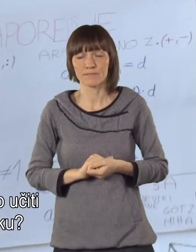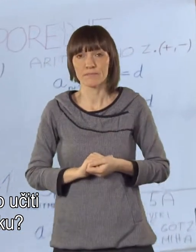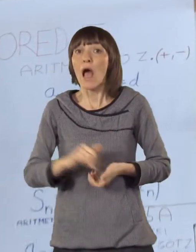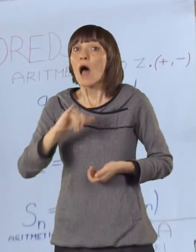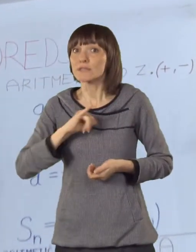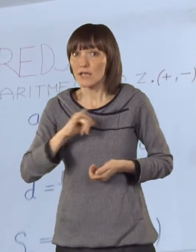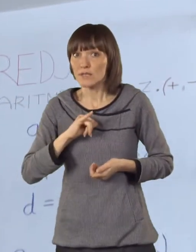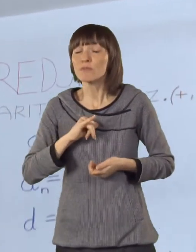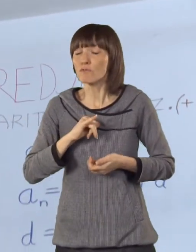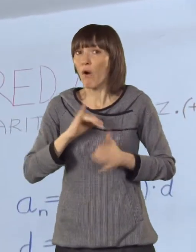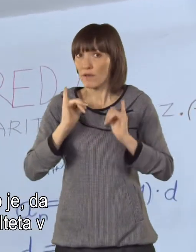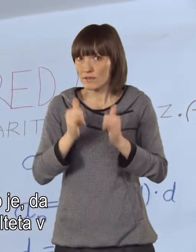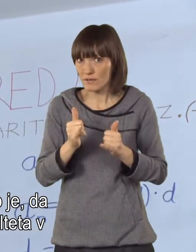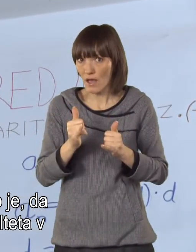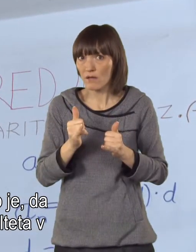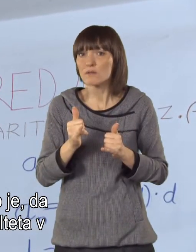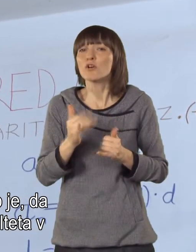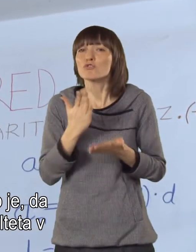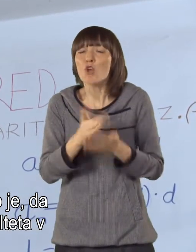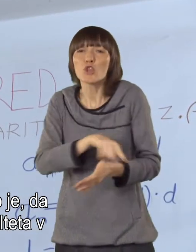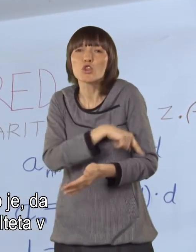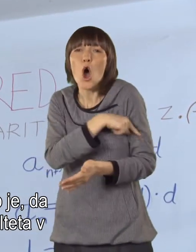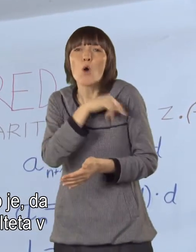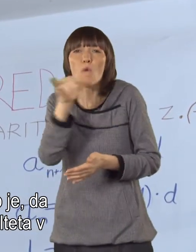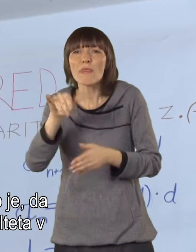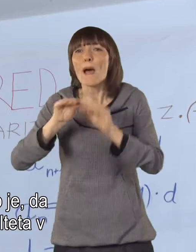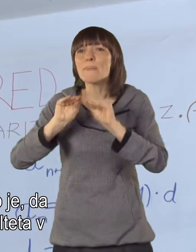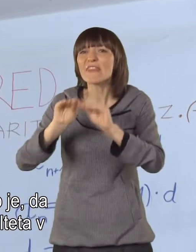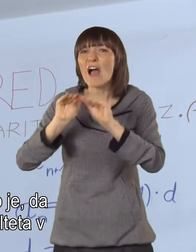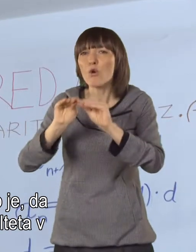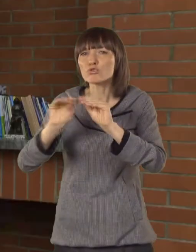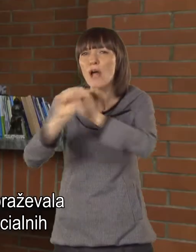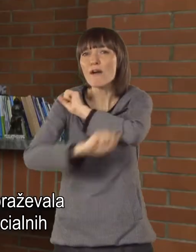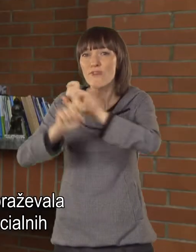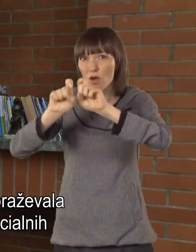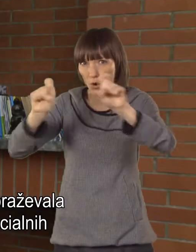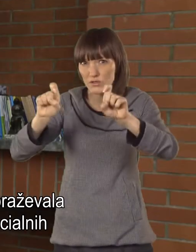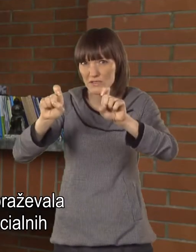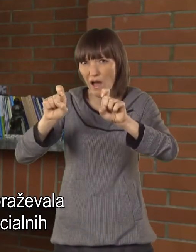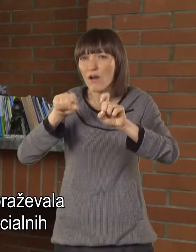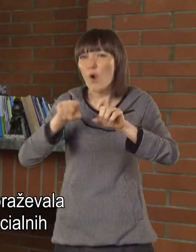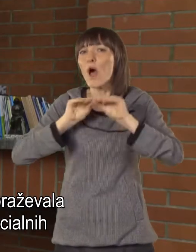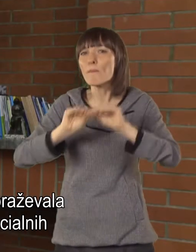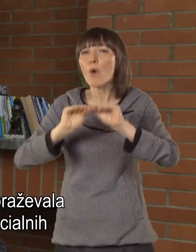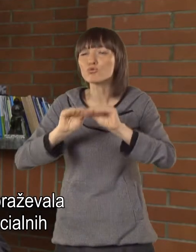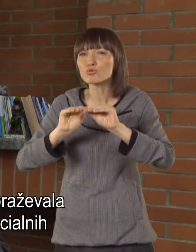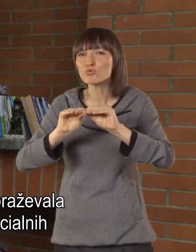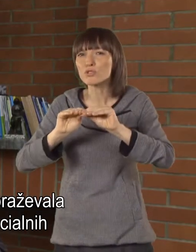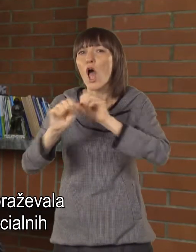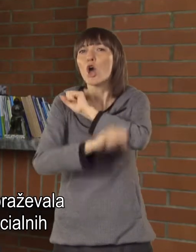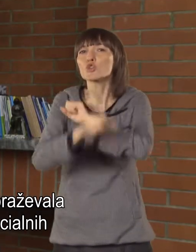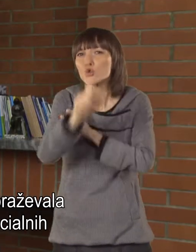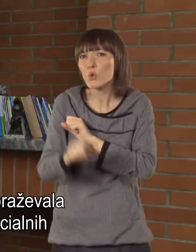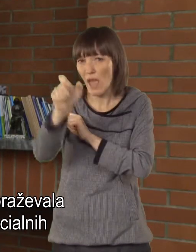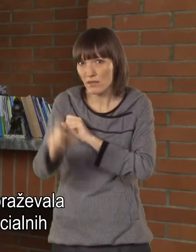jeziku. Eno zelo zanimivo dejstvo je, da vrsto let pedagoška fakulteta v Ljubljani enostavno, ko je izobraževala